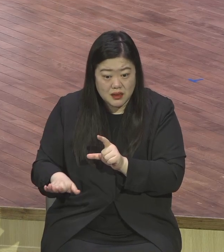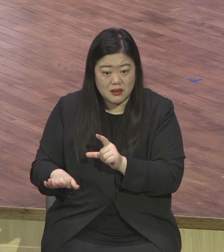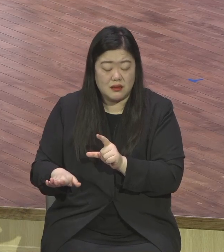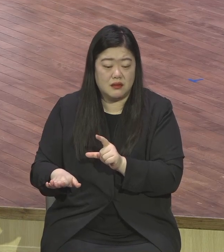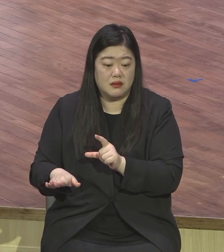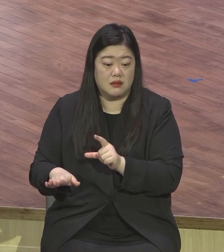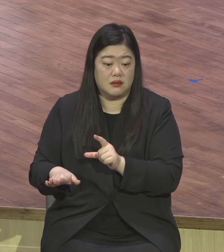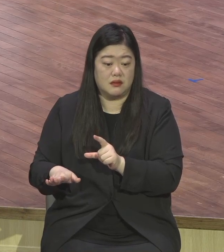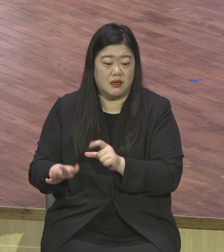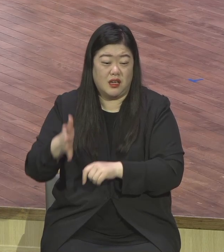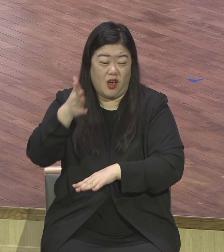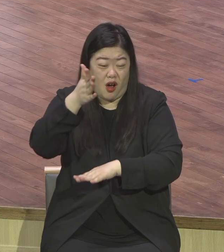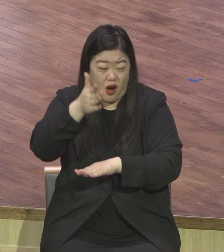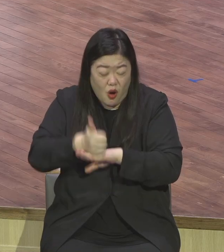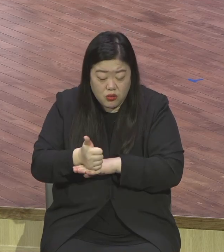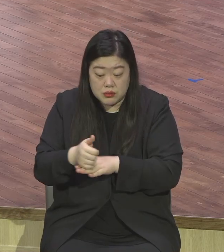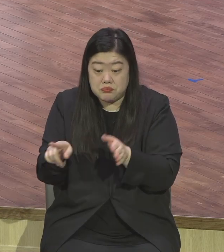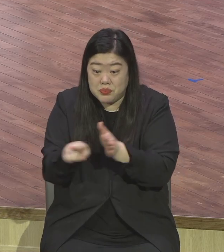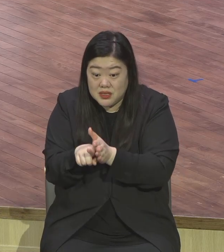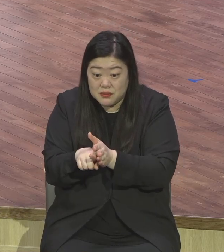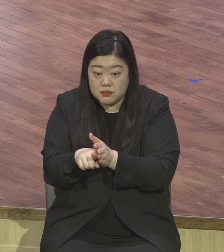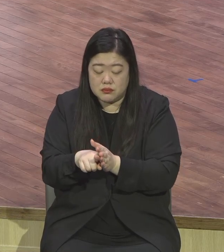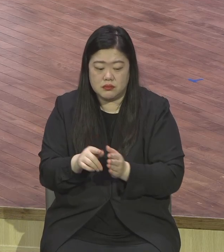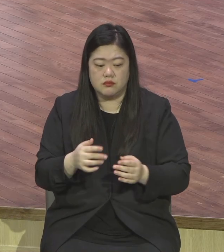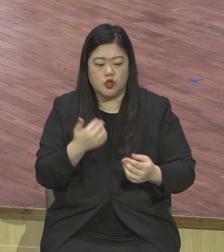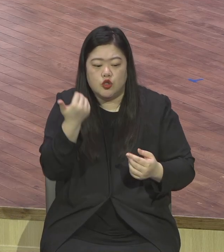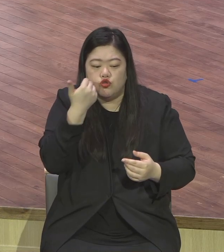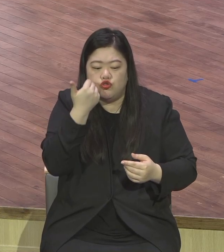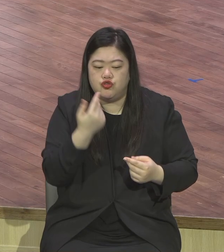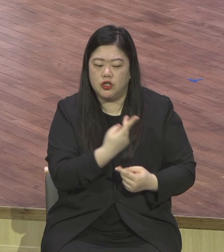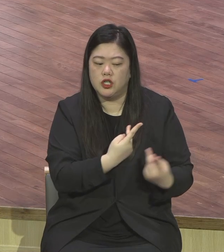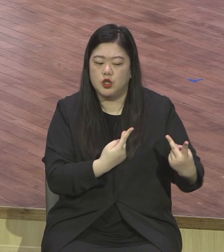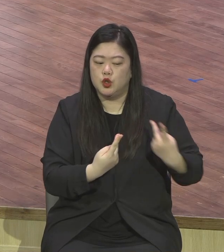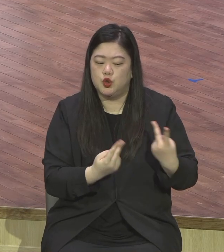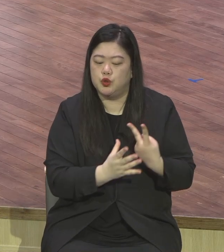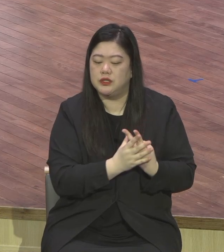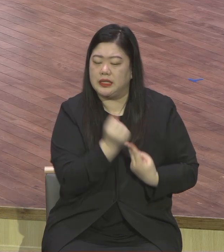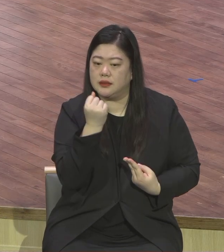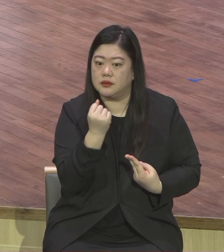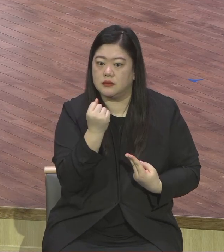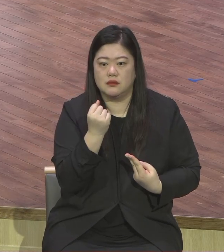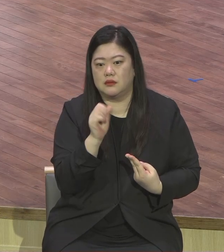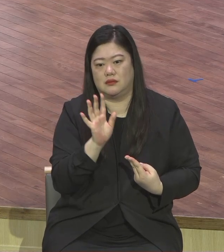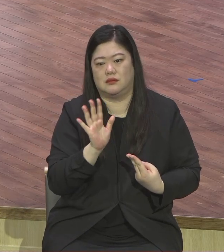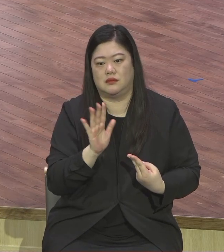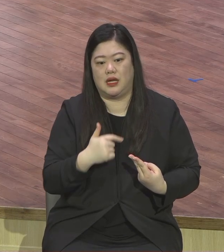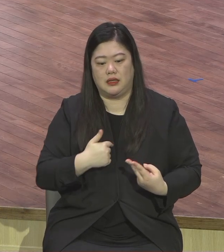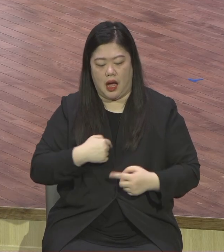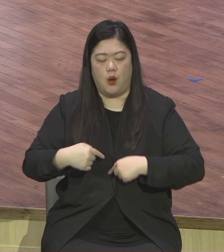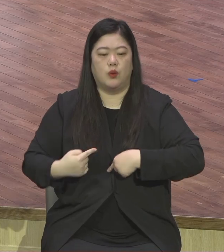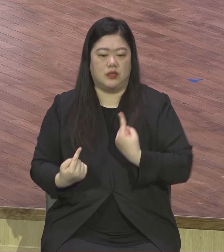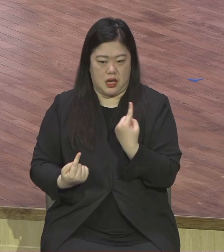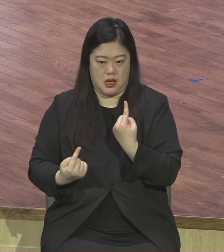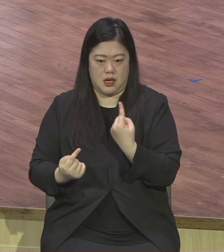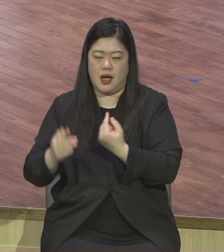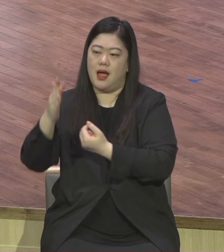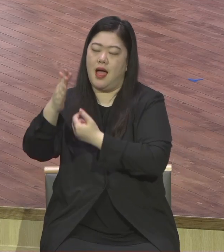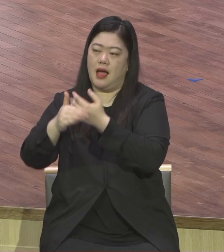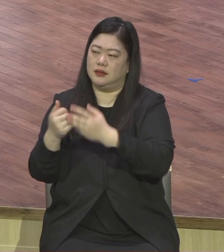그거 틀린 거예요. 주님이 나 함께 24시 영웅토로 함께 계시는데 뭐가 외롭고 뭐가